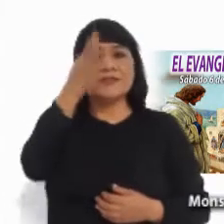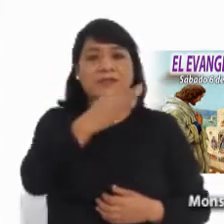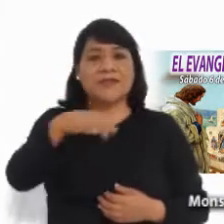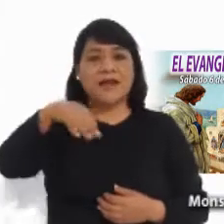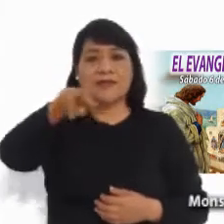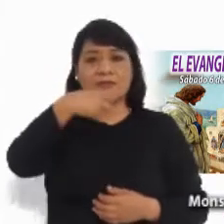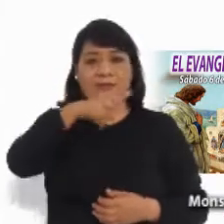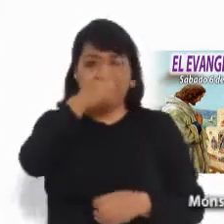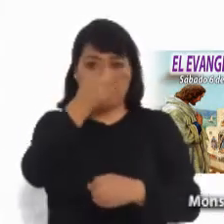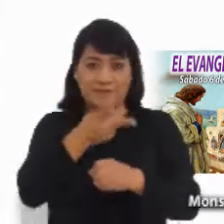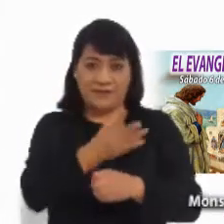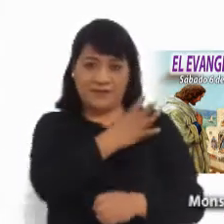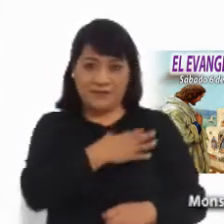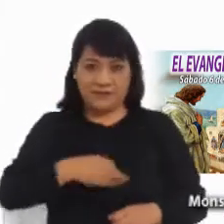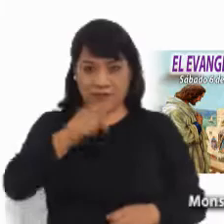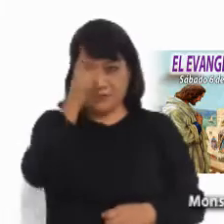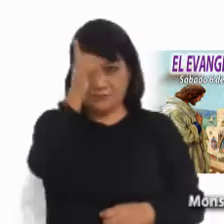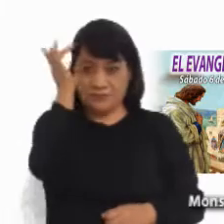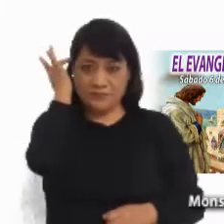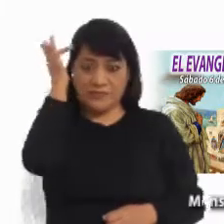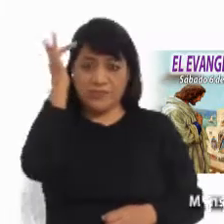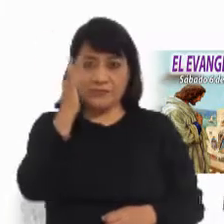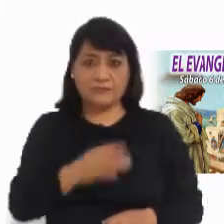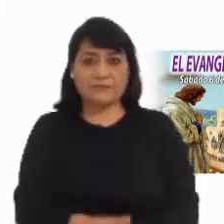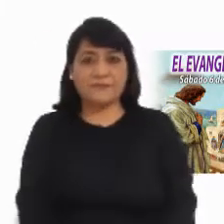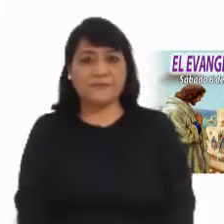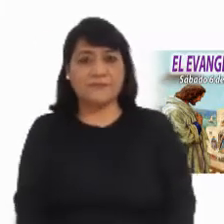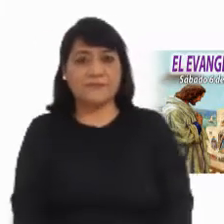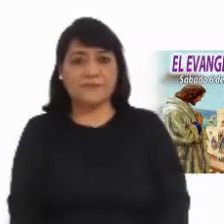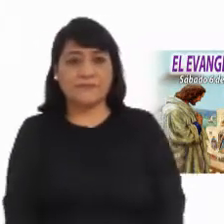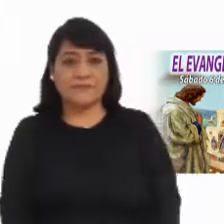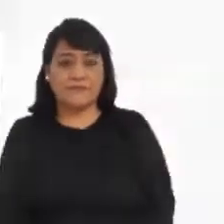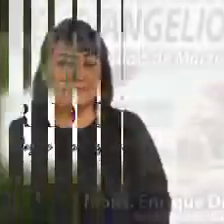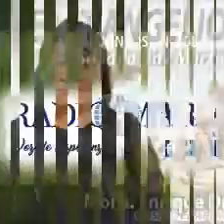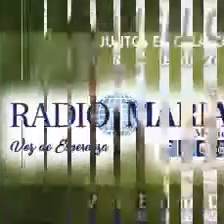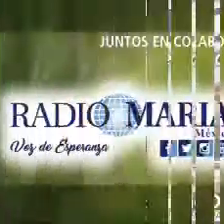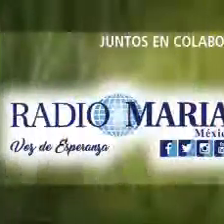bendiga en nombre del Padre y del Hijo y del Espíritu Santo.